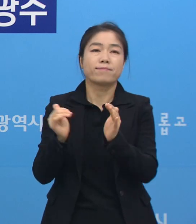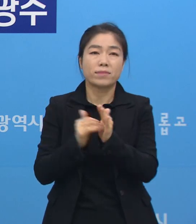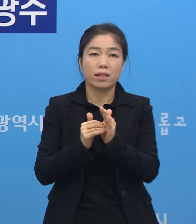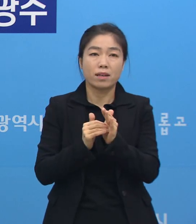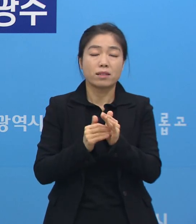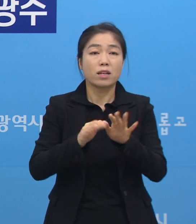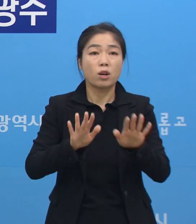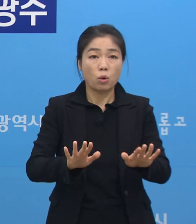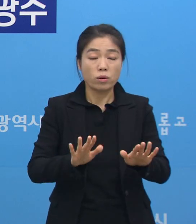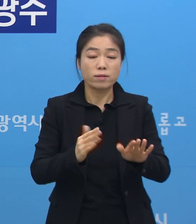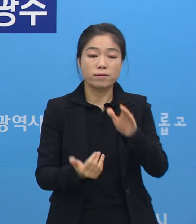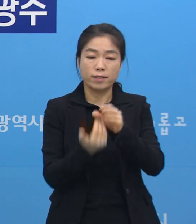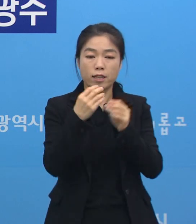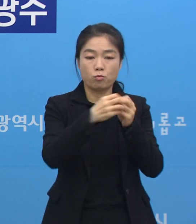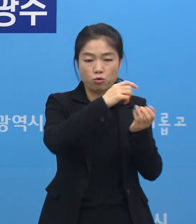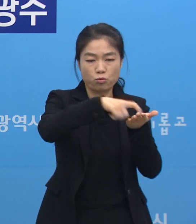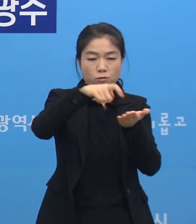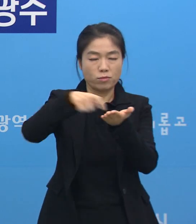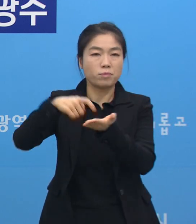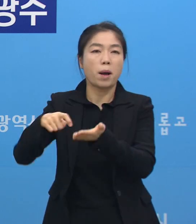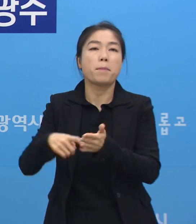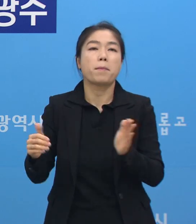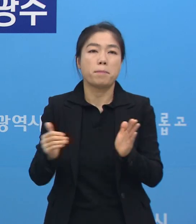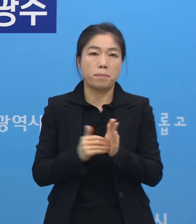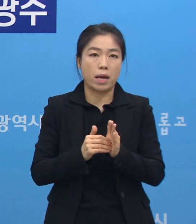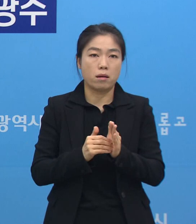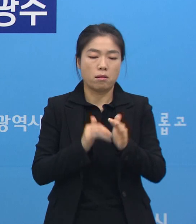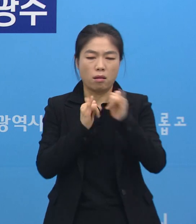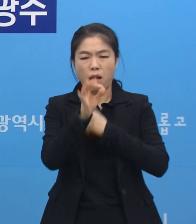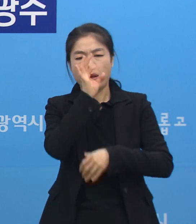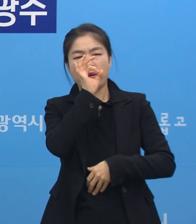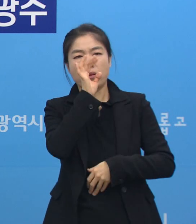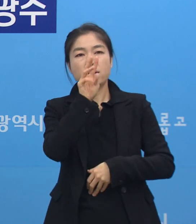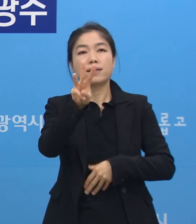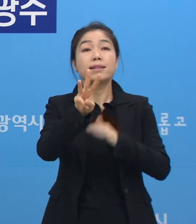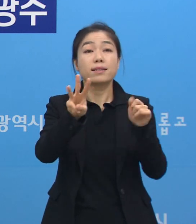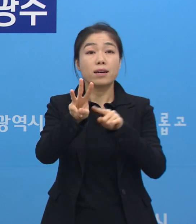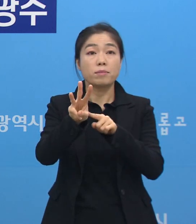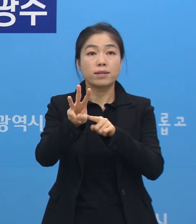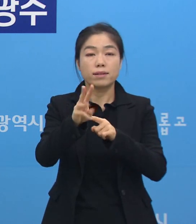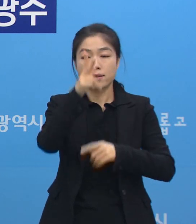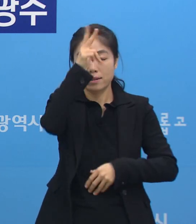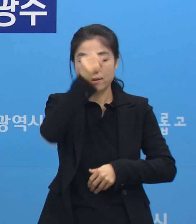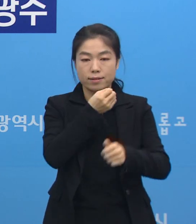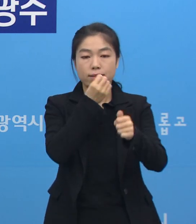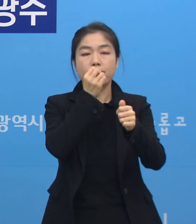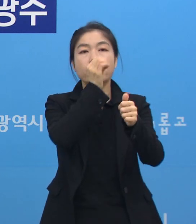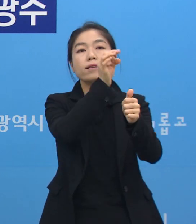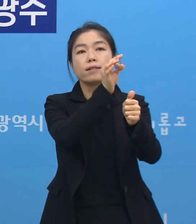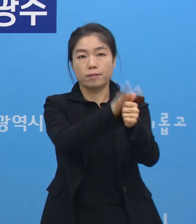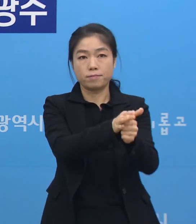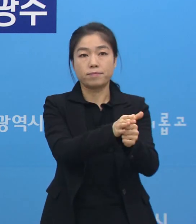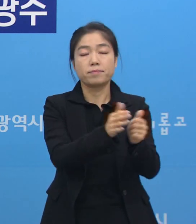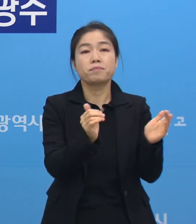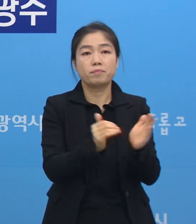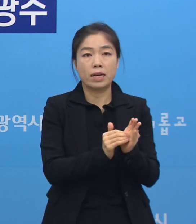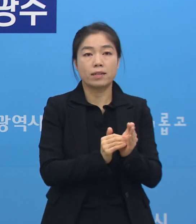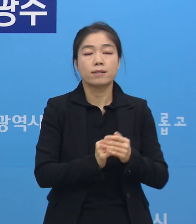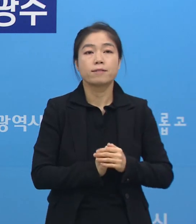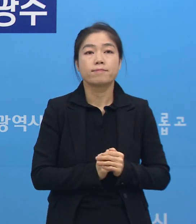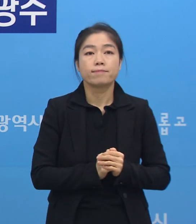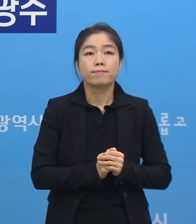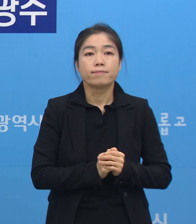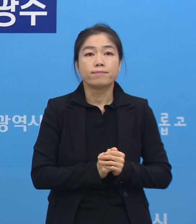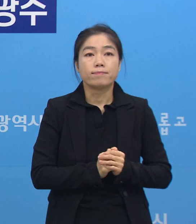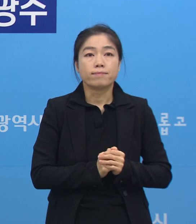또한 오늘 재난문자를 발송했습니다. 그리고 연락 두절이 된 3명이 대해서는 경찰에 협조 요청을 해놓은 상태입니다.